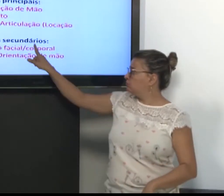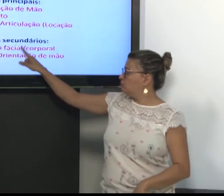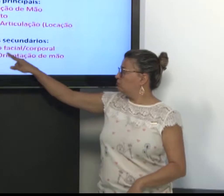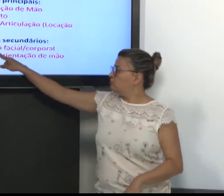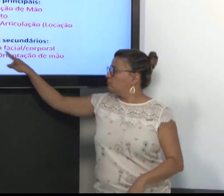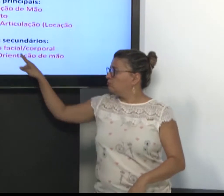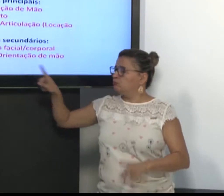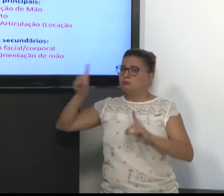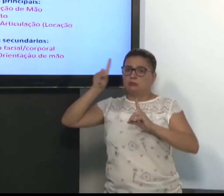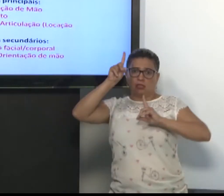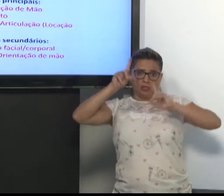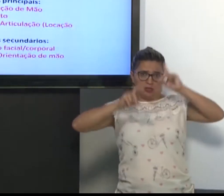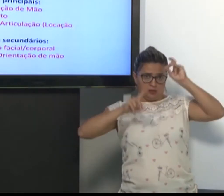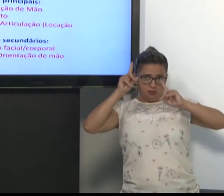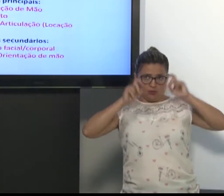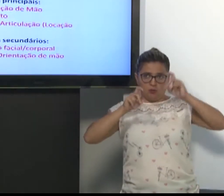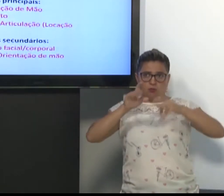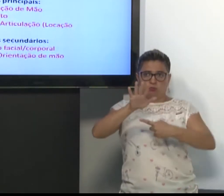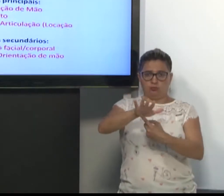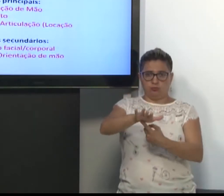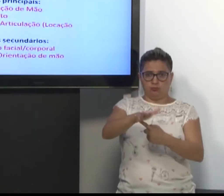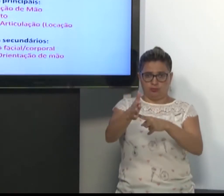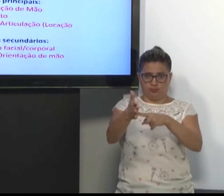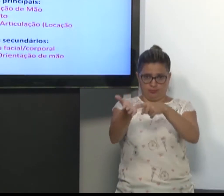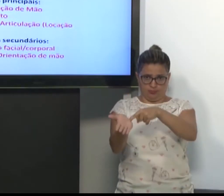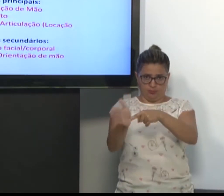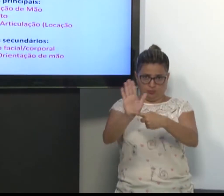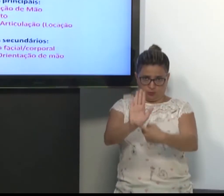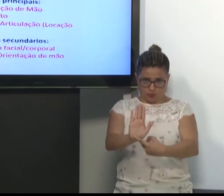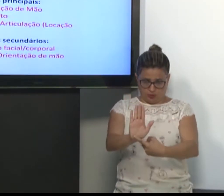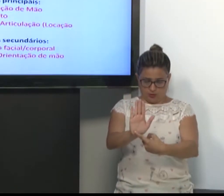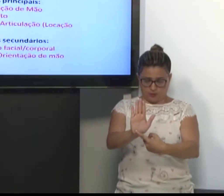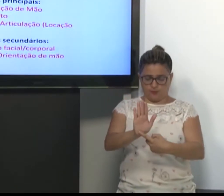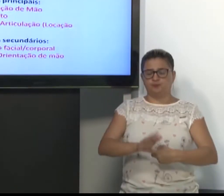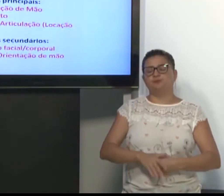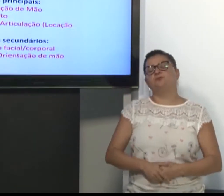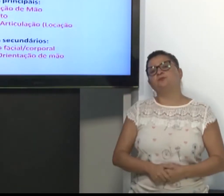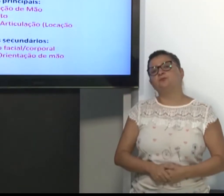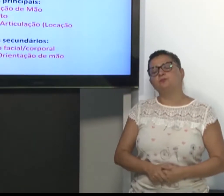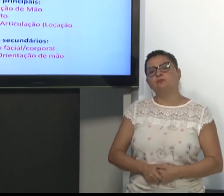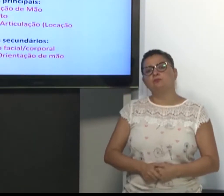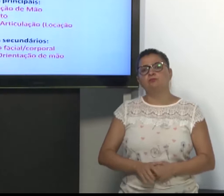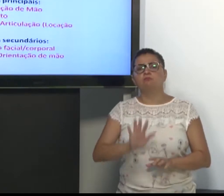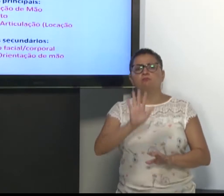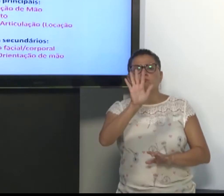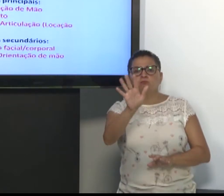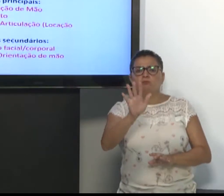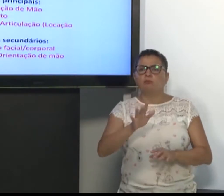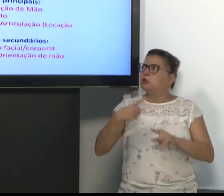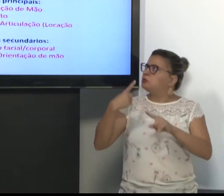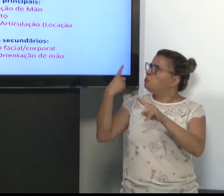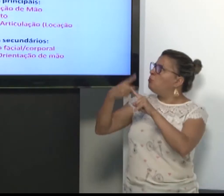E os parâmetros secundários. Expressão facial. Direção ou orientação de mão.